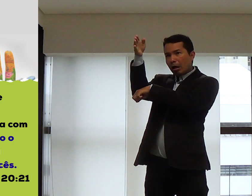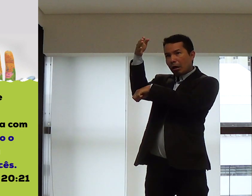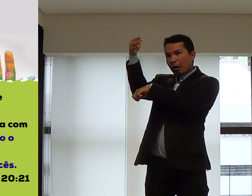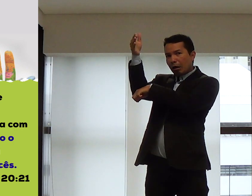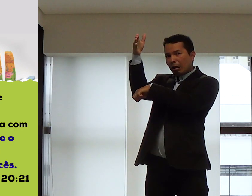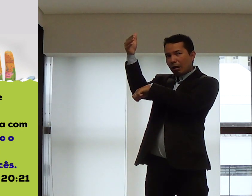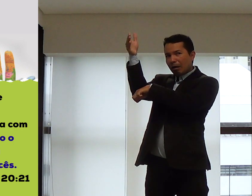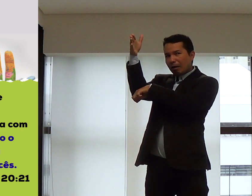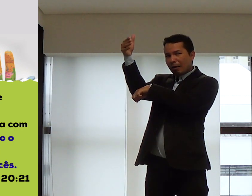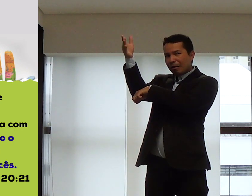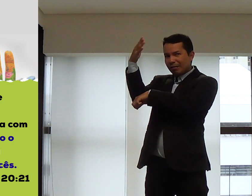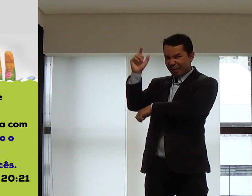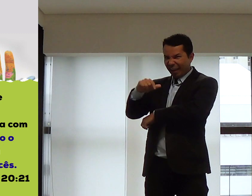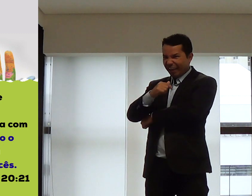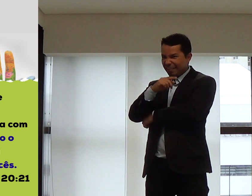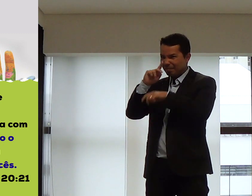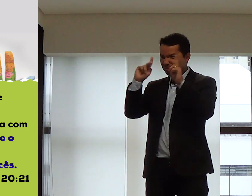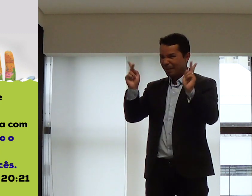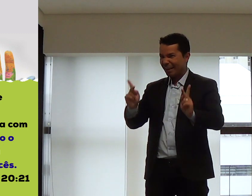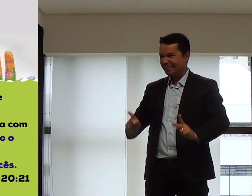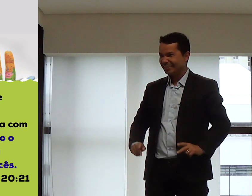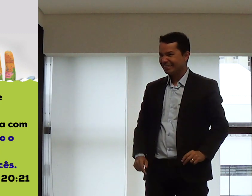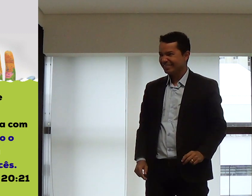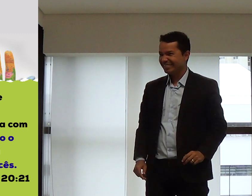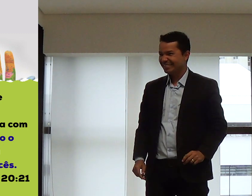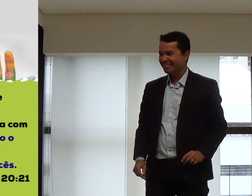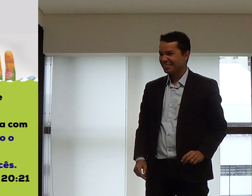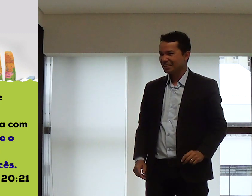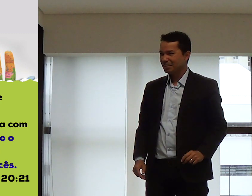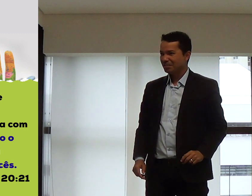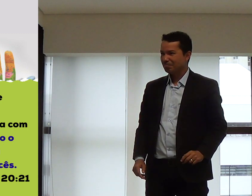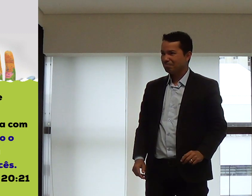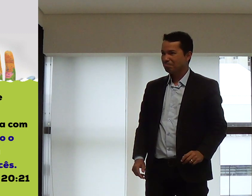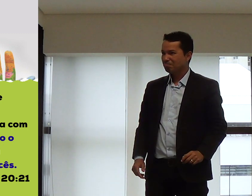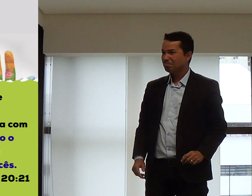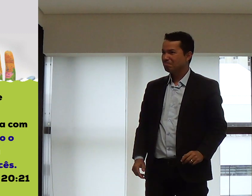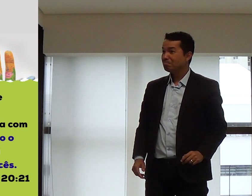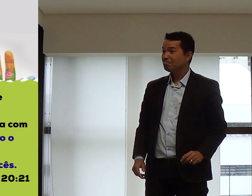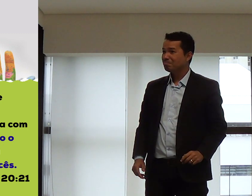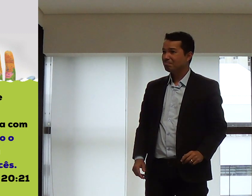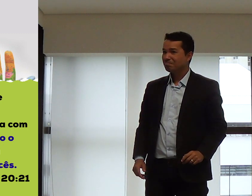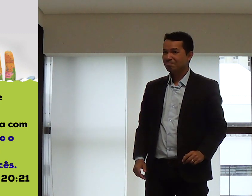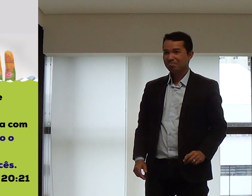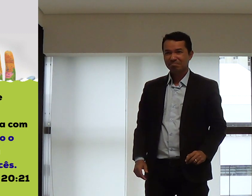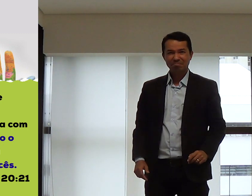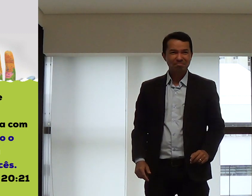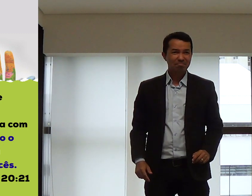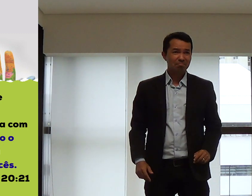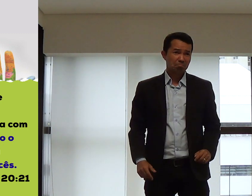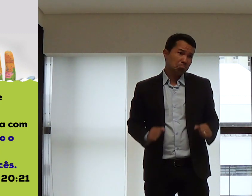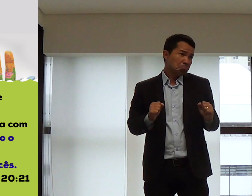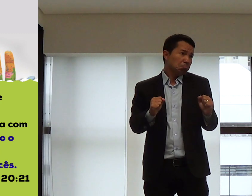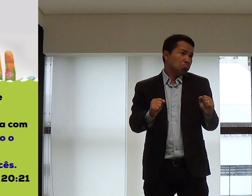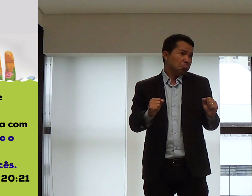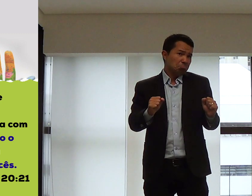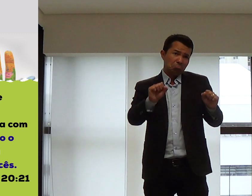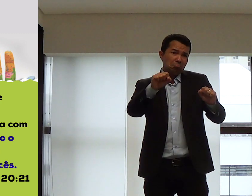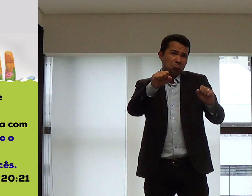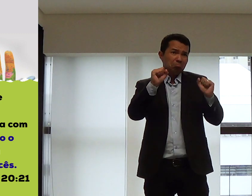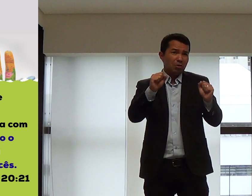Paz. Mas, essa paz, aquela paz, como seria essa paz? O que será que é essa